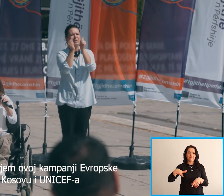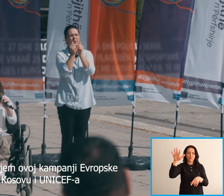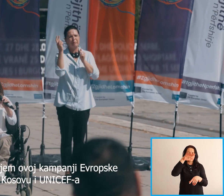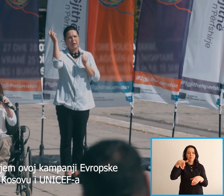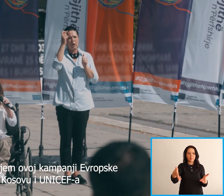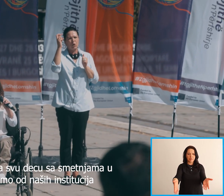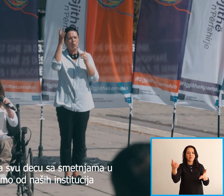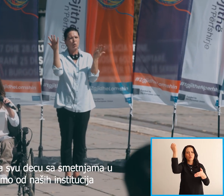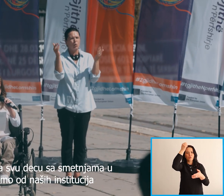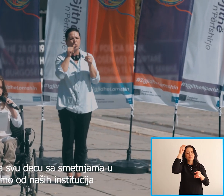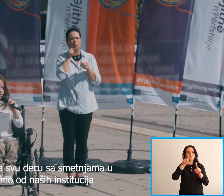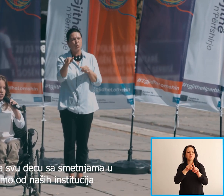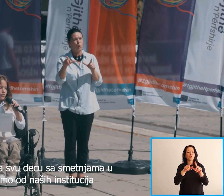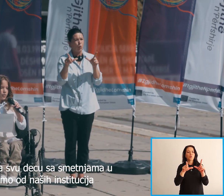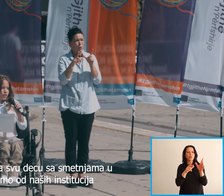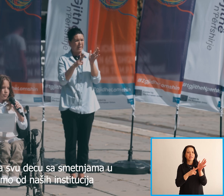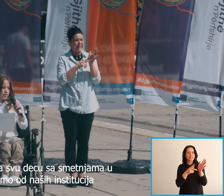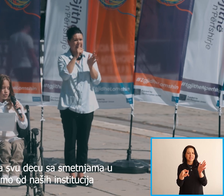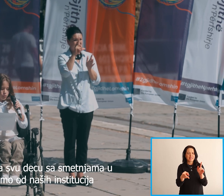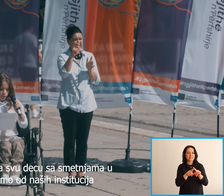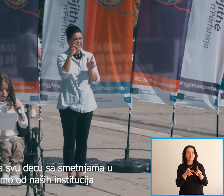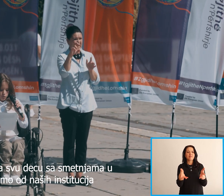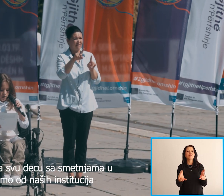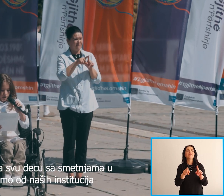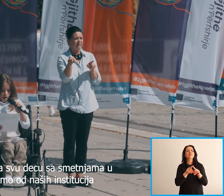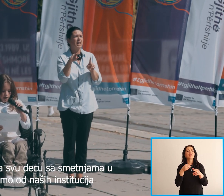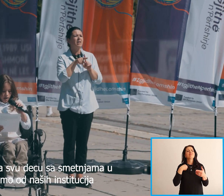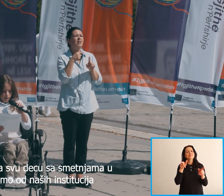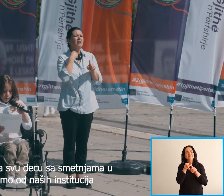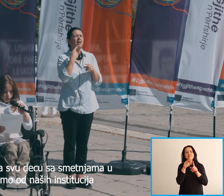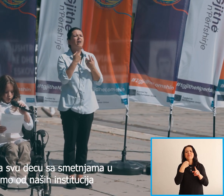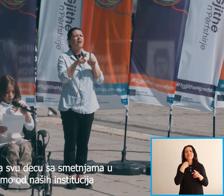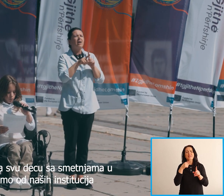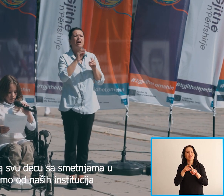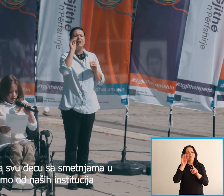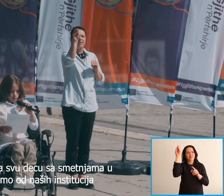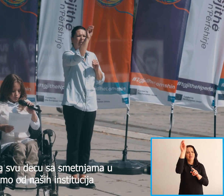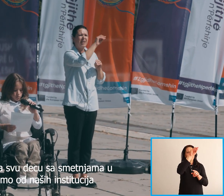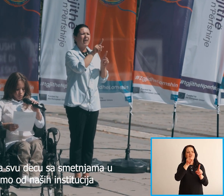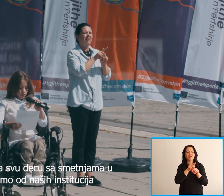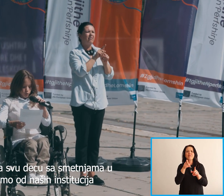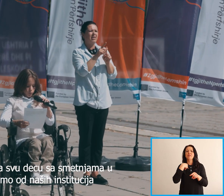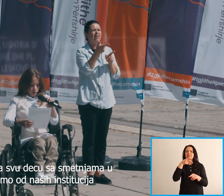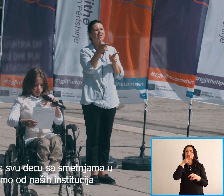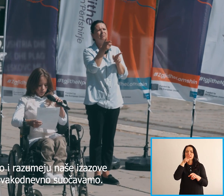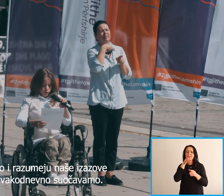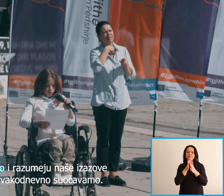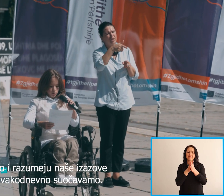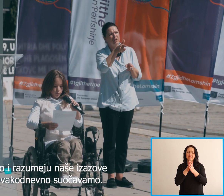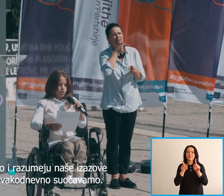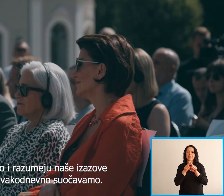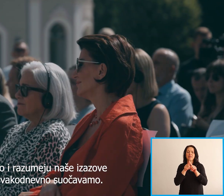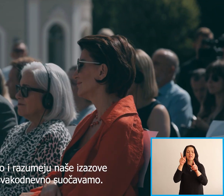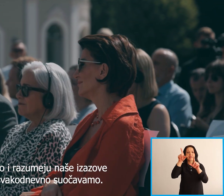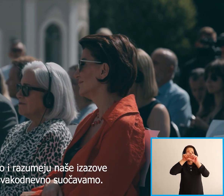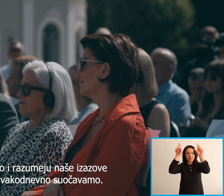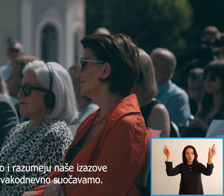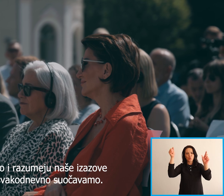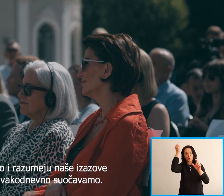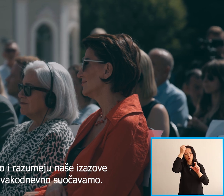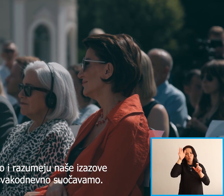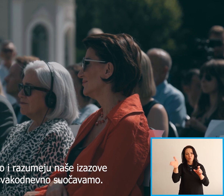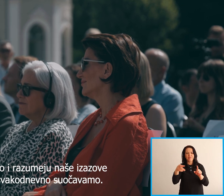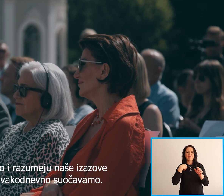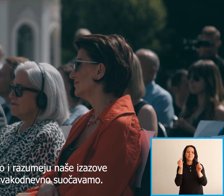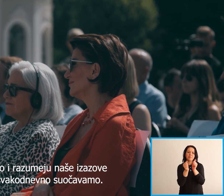Dhe unë i cipit për të ngritur zërën për të gjithë fëmijën me apësi të kufizuara Dhe për të kërkuar nga institucionet tona Që të përnojmë së bashkom dhe të